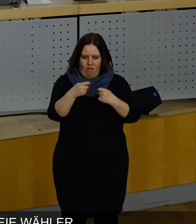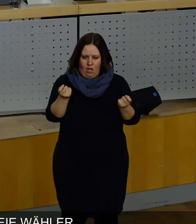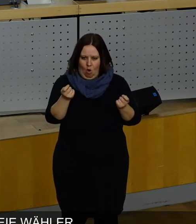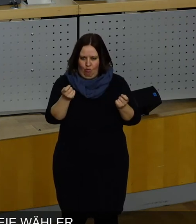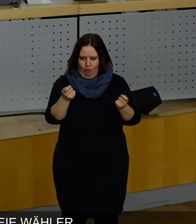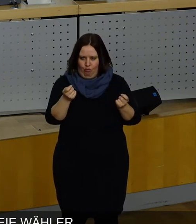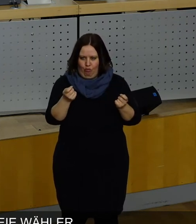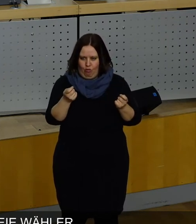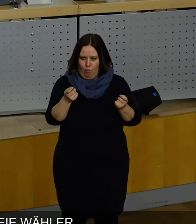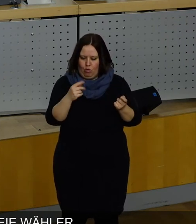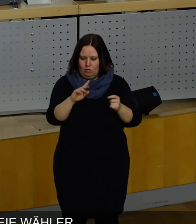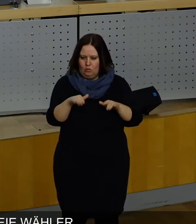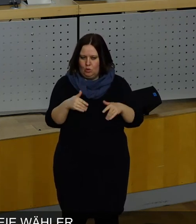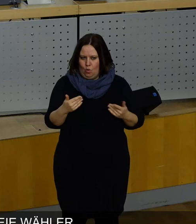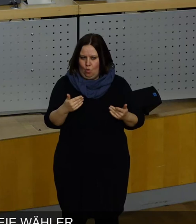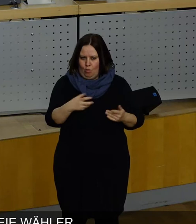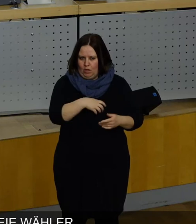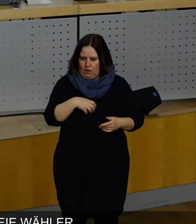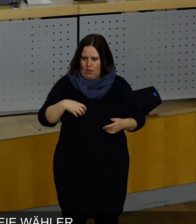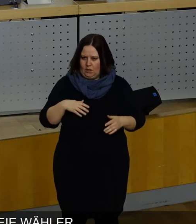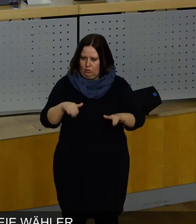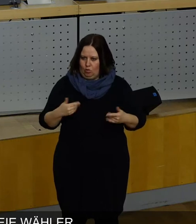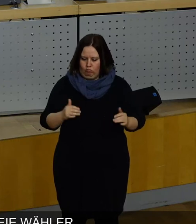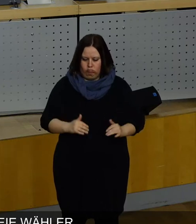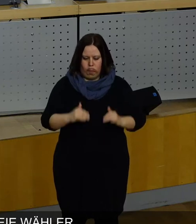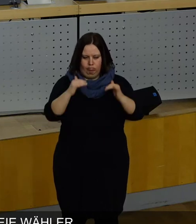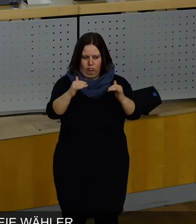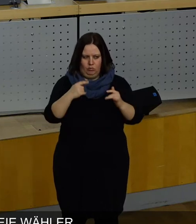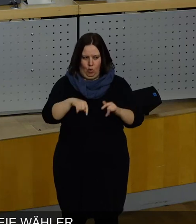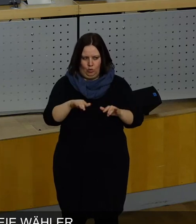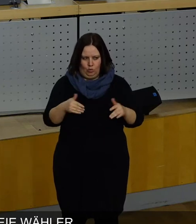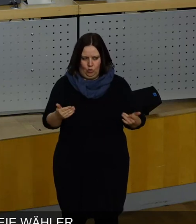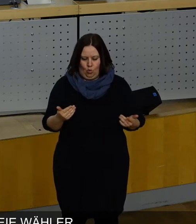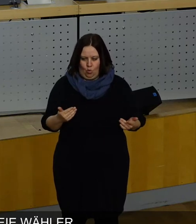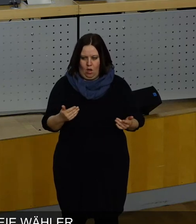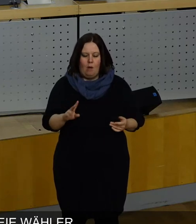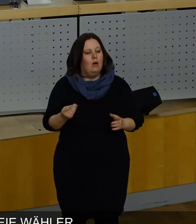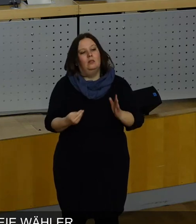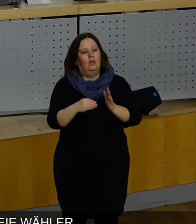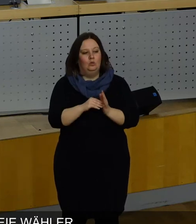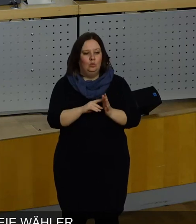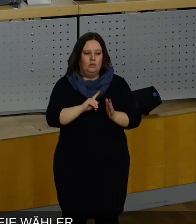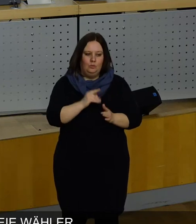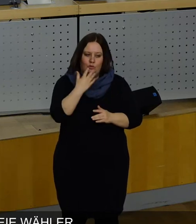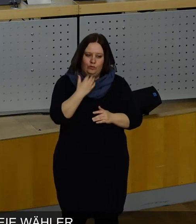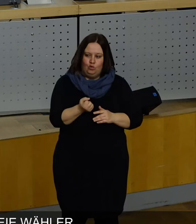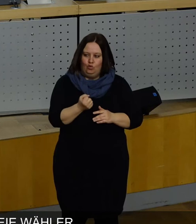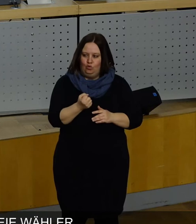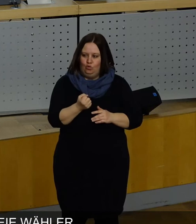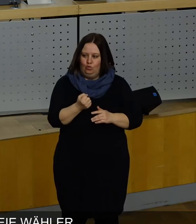maßgeblich mit dazu beigetragen hat, Dresden in den Status zu versetzen, wo wir heute sind. Aber gleichzeitig möchte ich natürlich